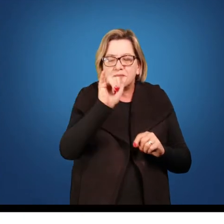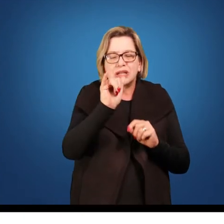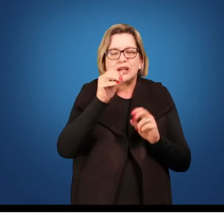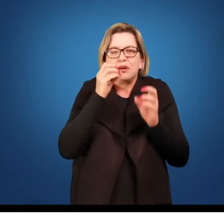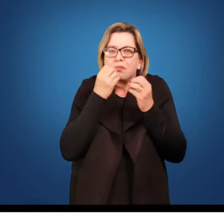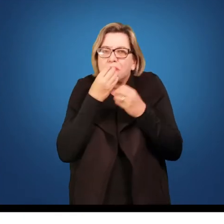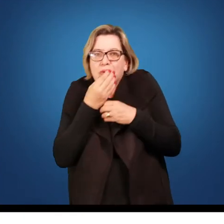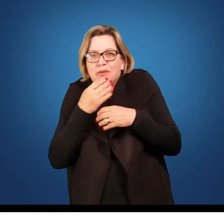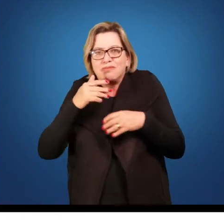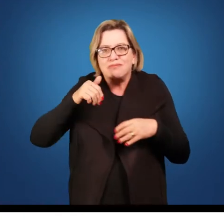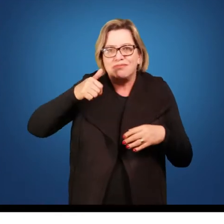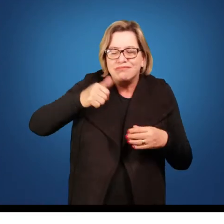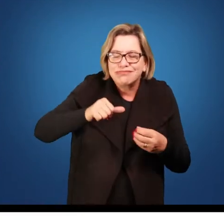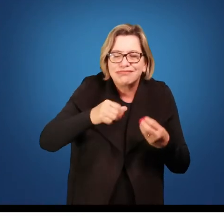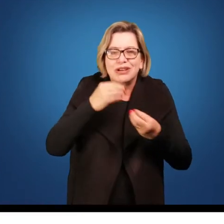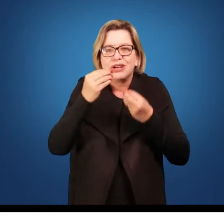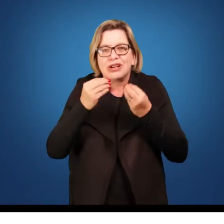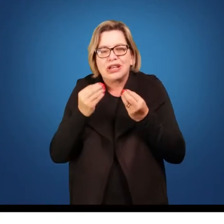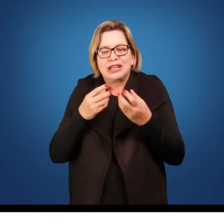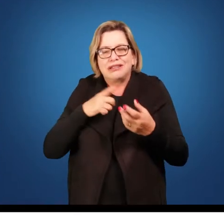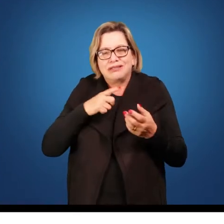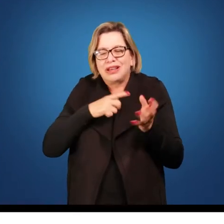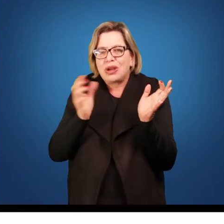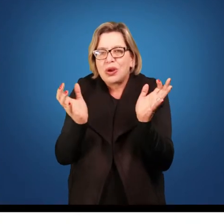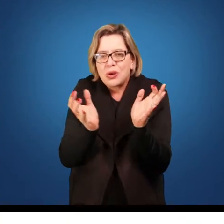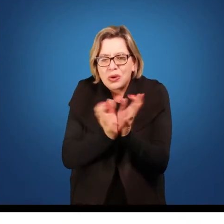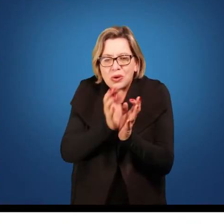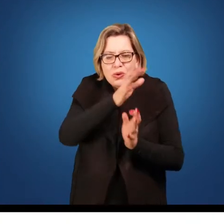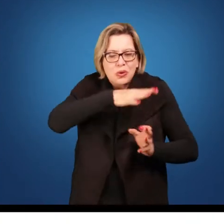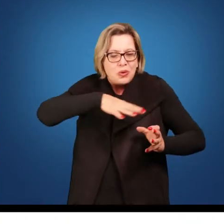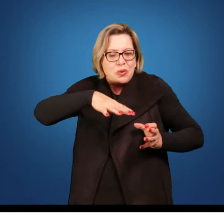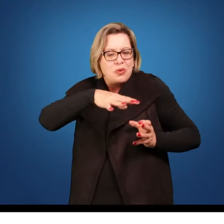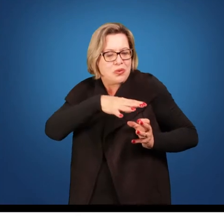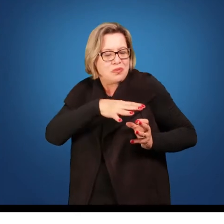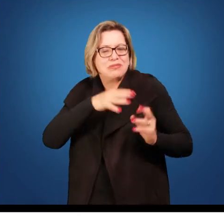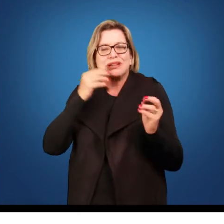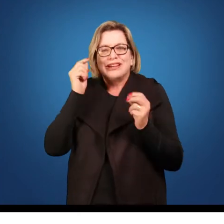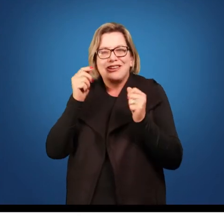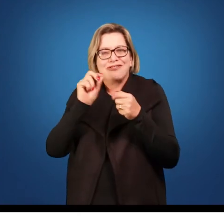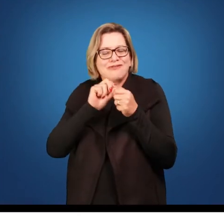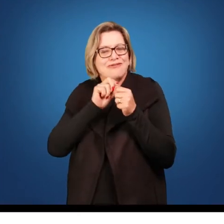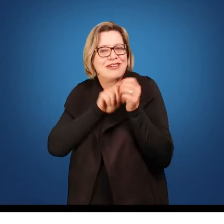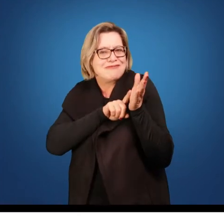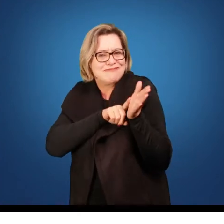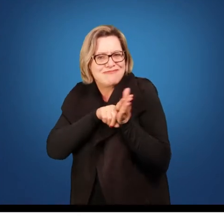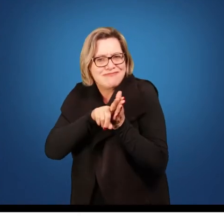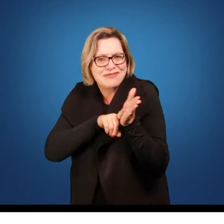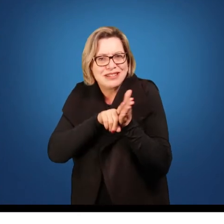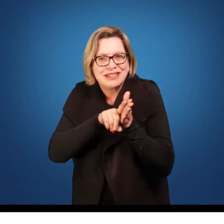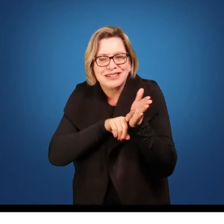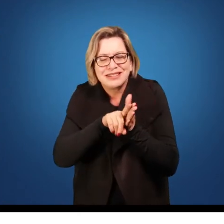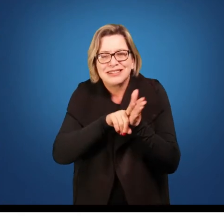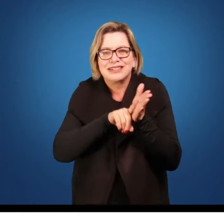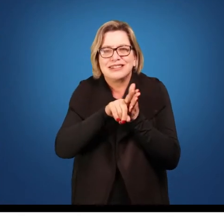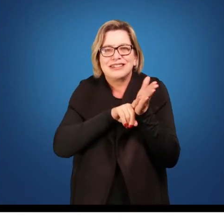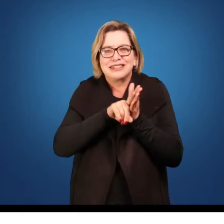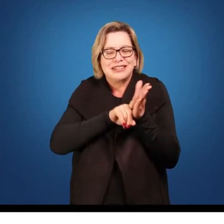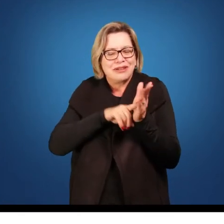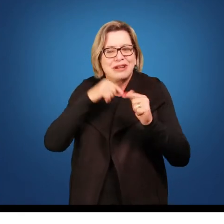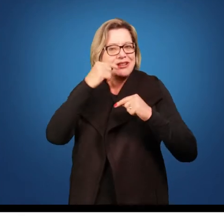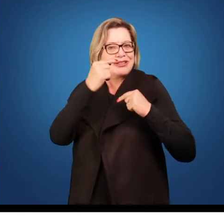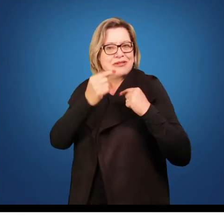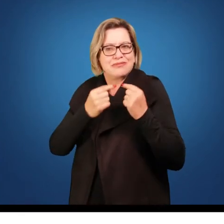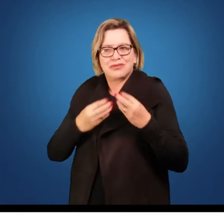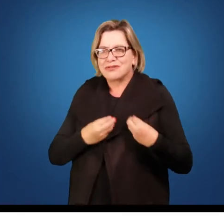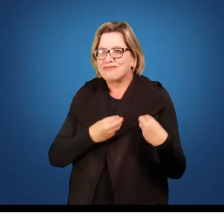positivo, onde algumas organizações fazem estudos para, de certa forma, encaminhar